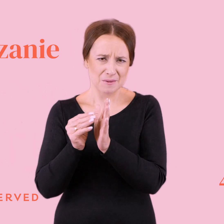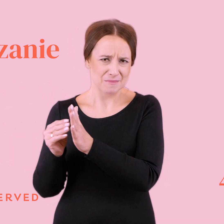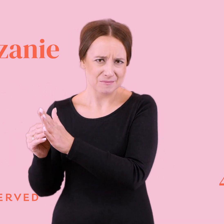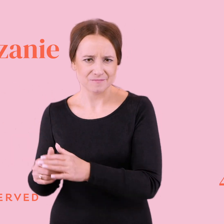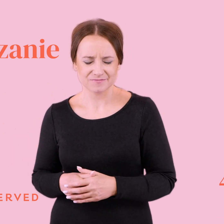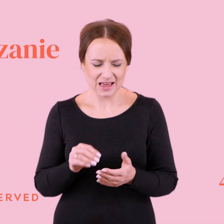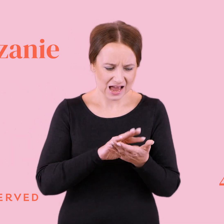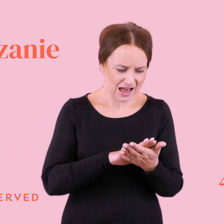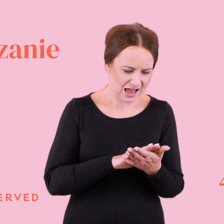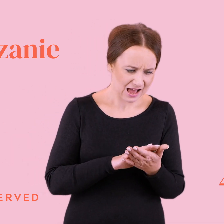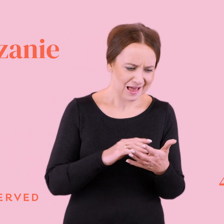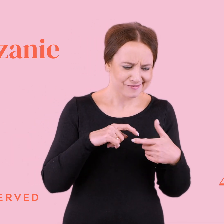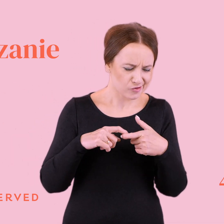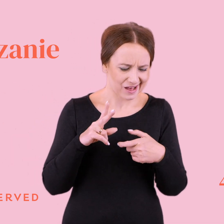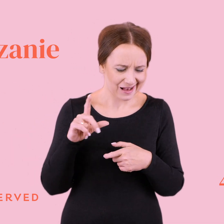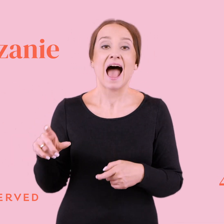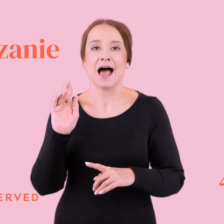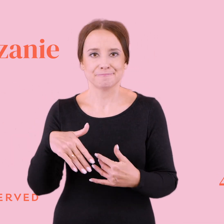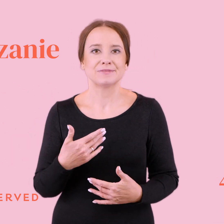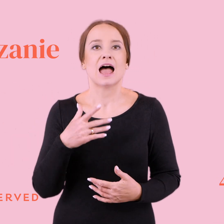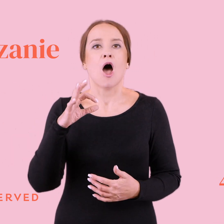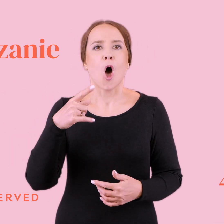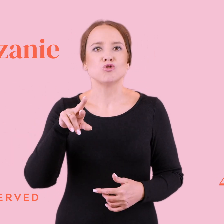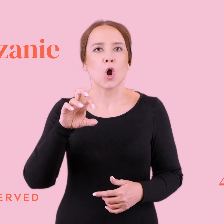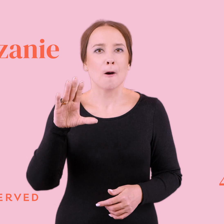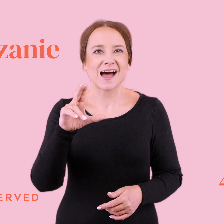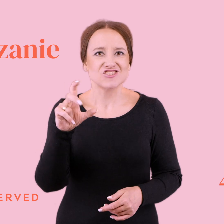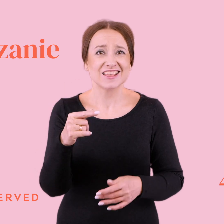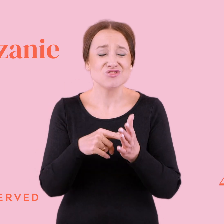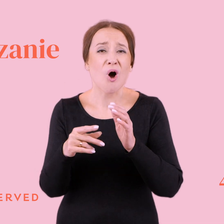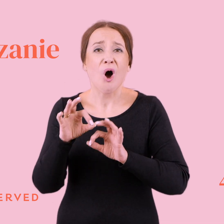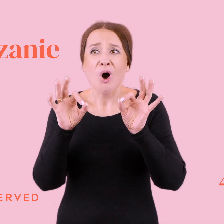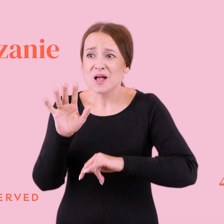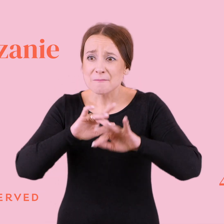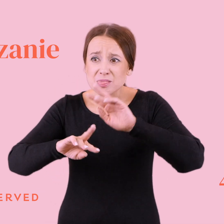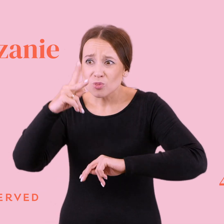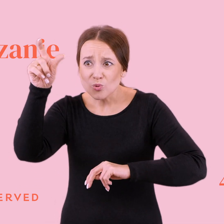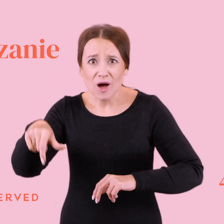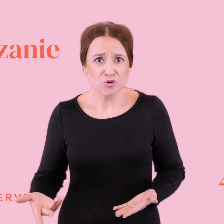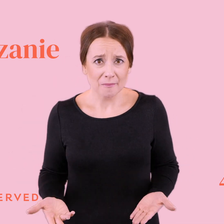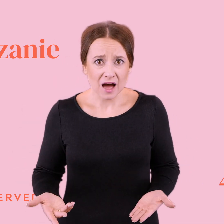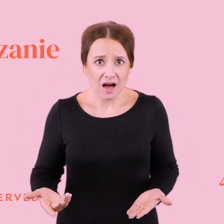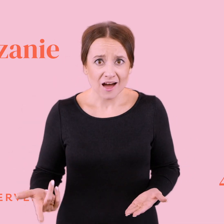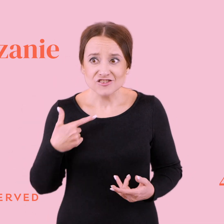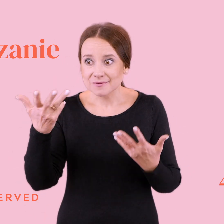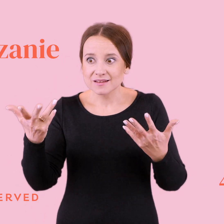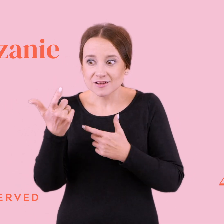Związkowy kac. Ale odrobaczanie to jest przecież w ogóle manipulowanie drugą osobą. Żeby zwrócić na siebie jej uwagę,